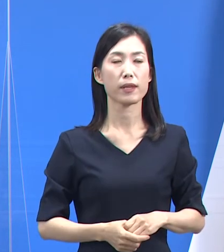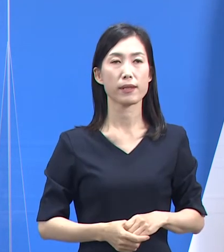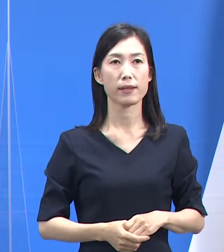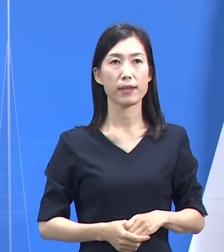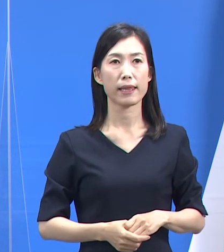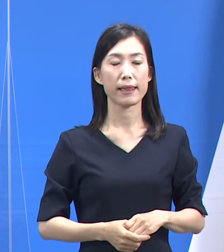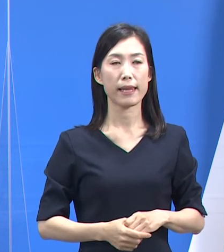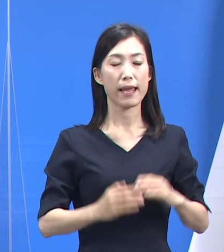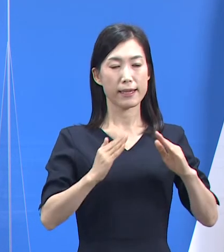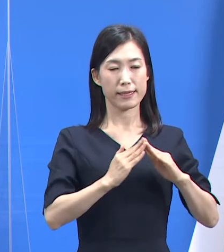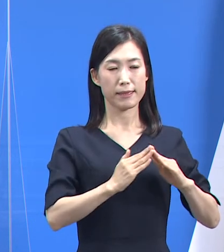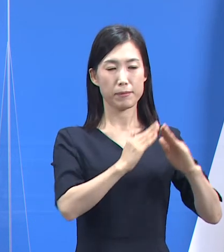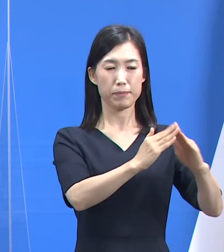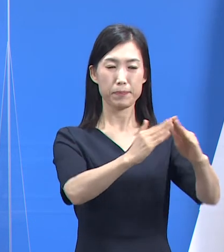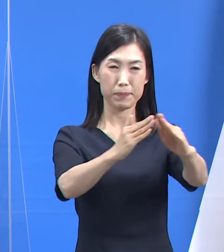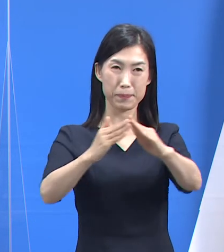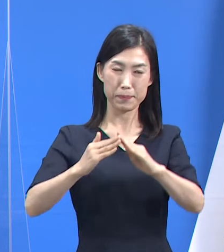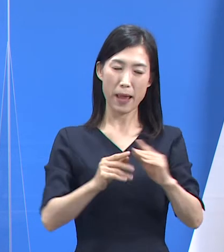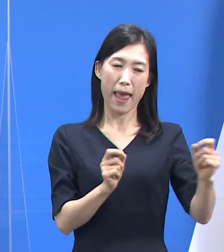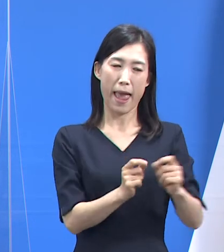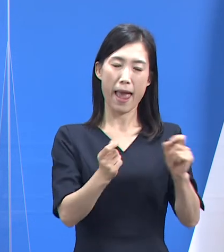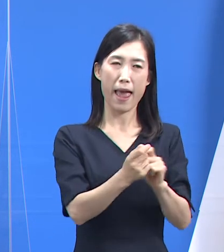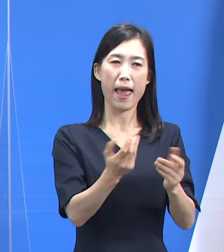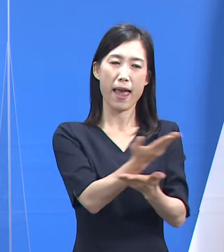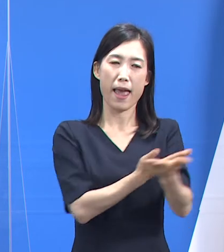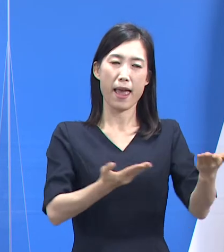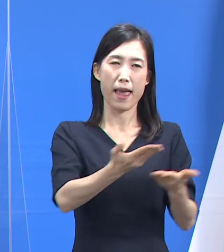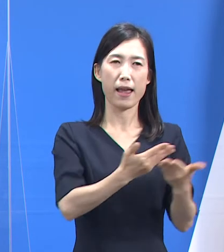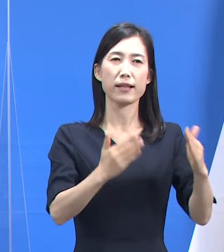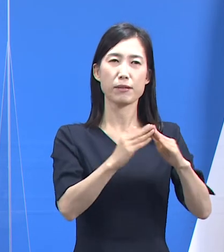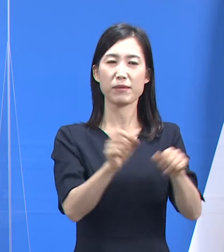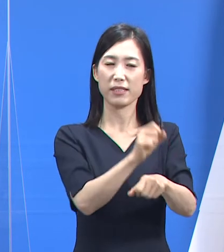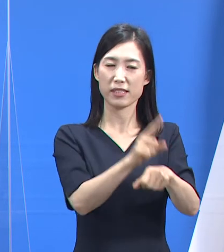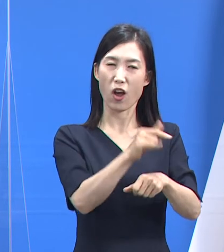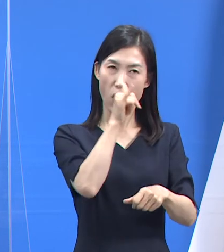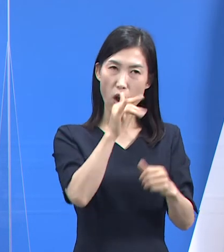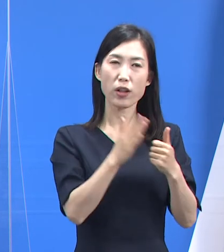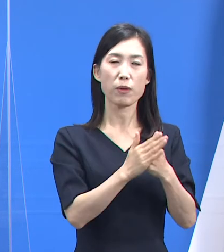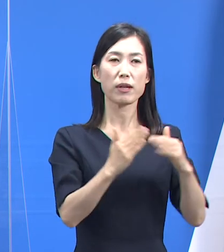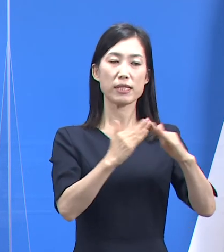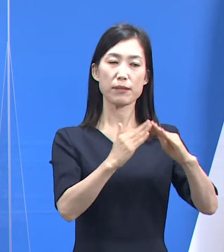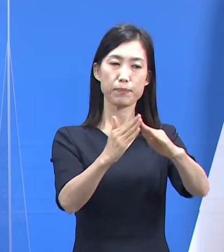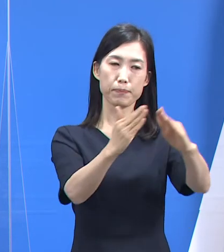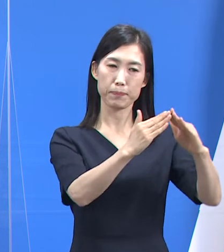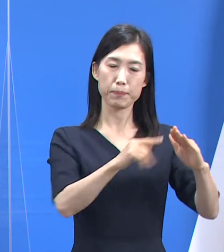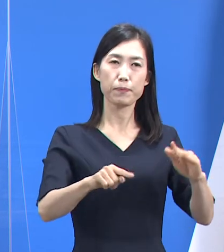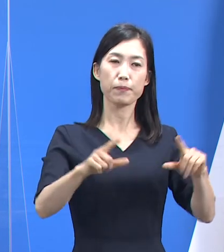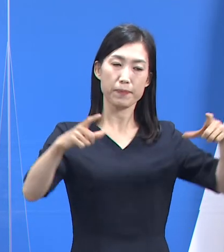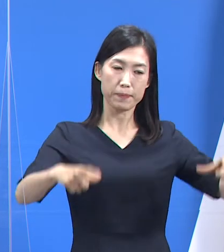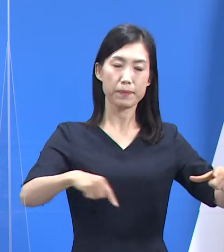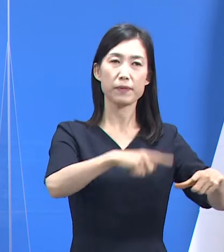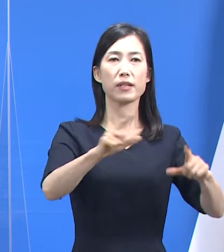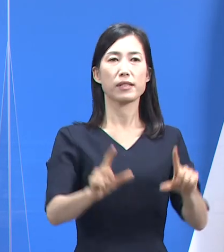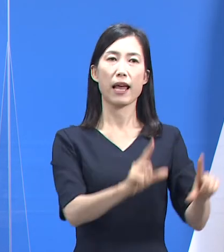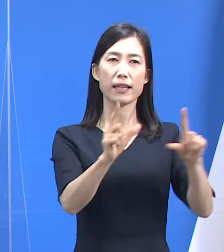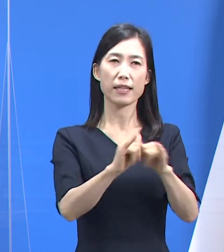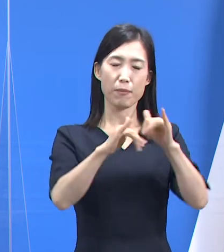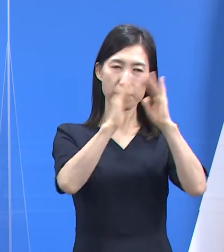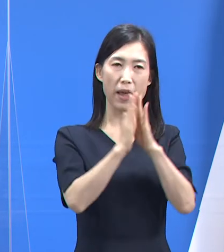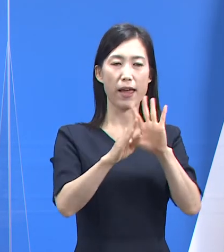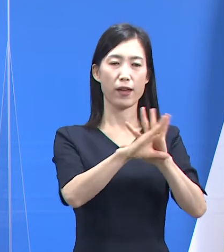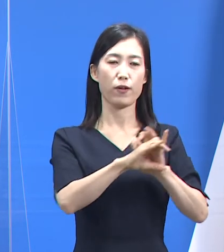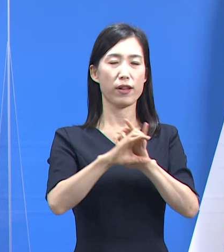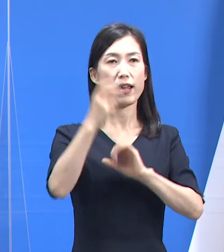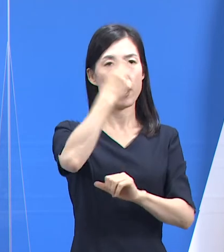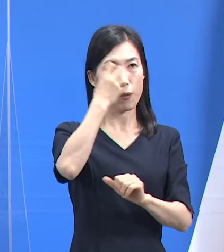이웃들과의 접촉이 빈번했던 거주 특성을 고려하여 주거지역 주민들 전원을 대상으로 진단검사를 실시했으며